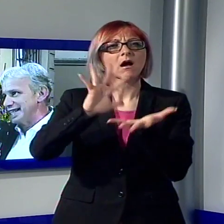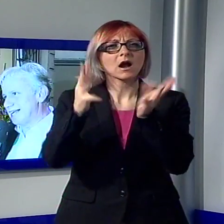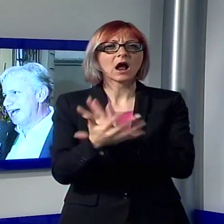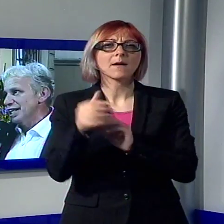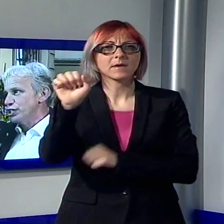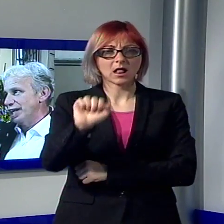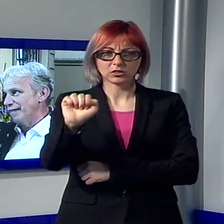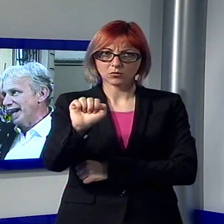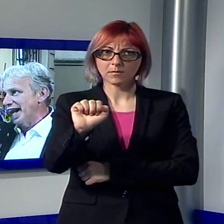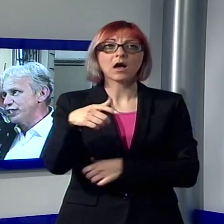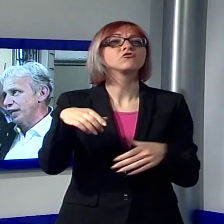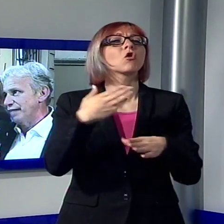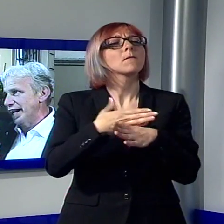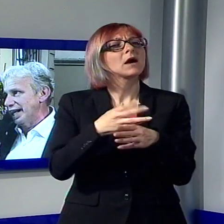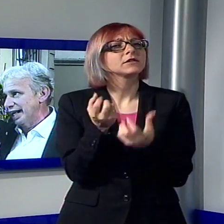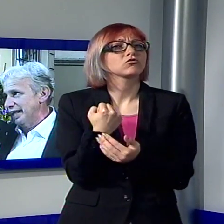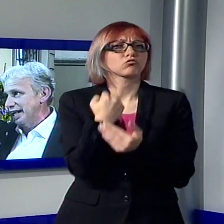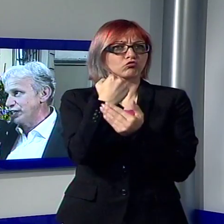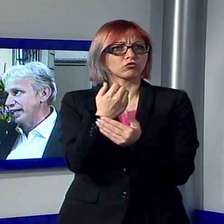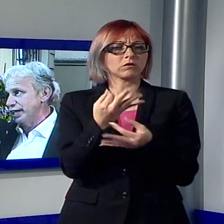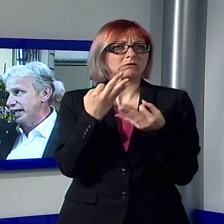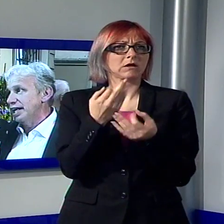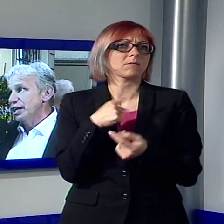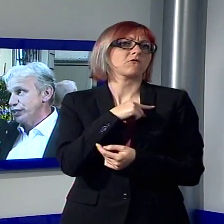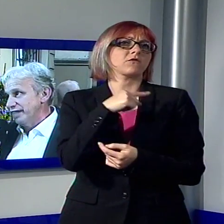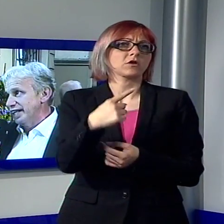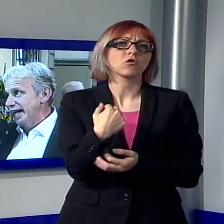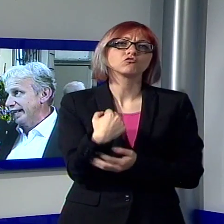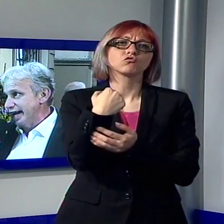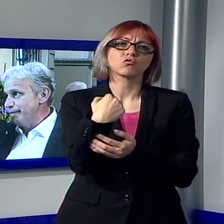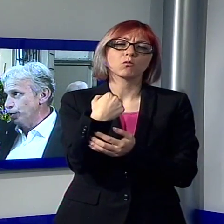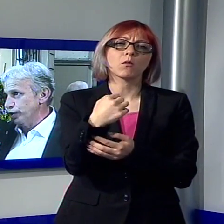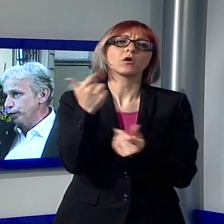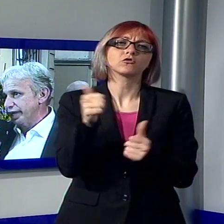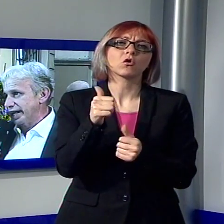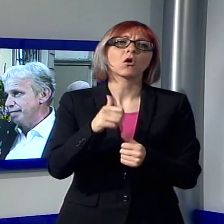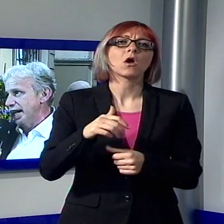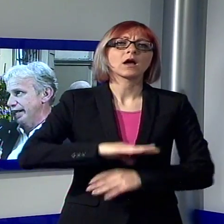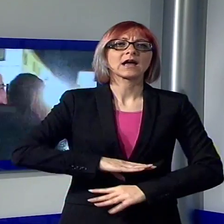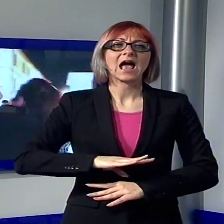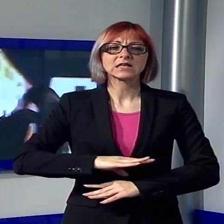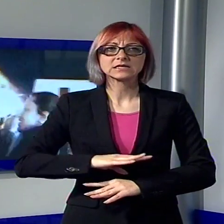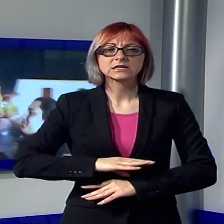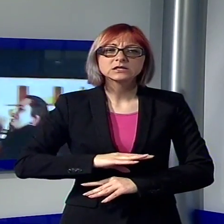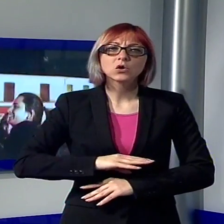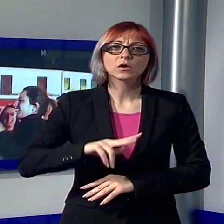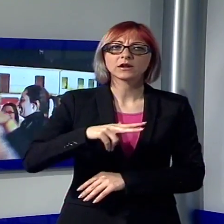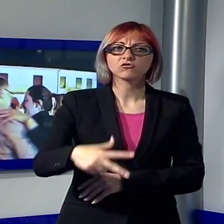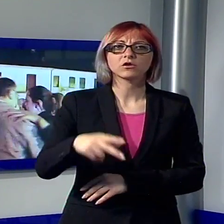compatto al suo fianco ed in particolare sul supporto dell'assessore regionale Marco Remaschi. Ecco la prima emozionata